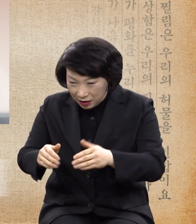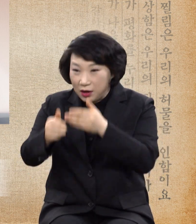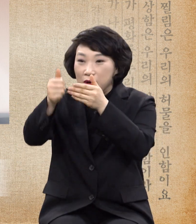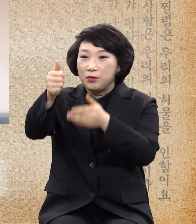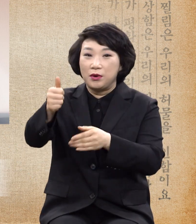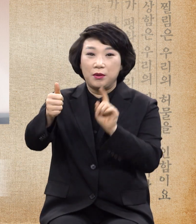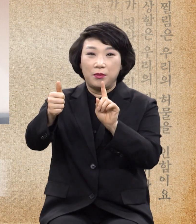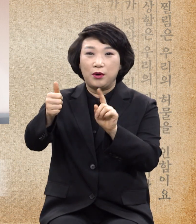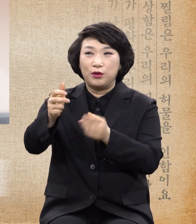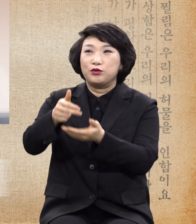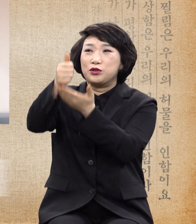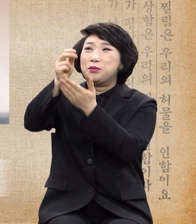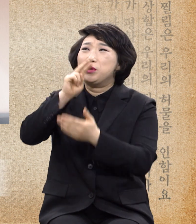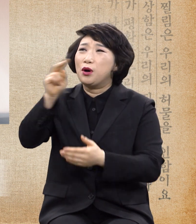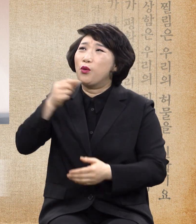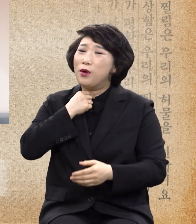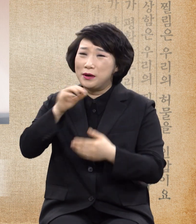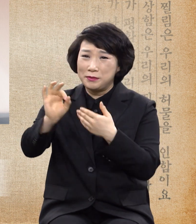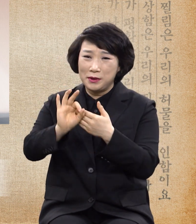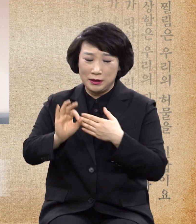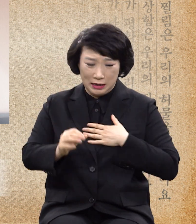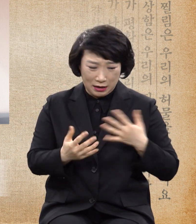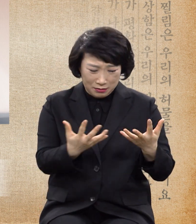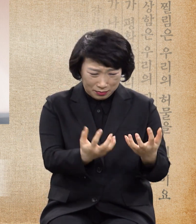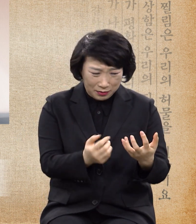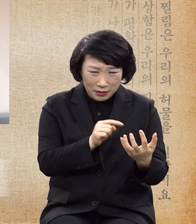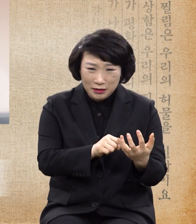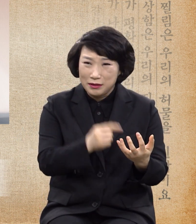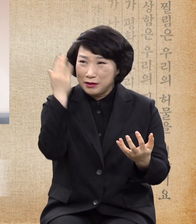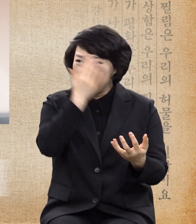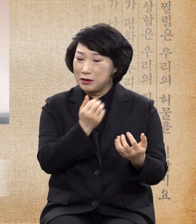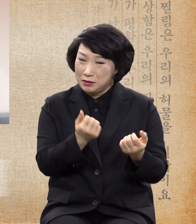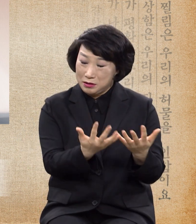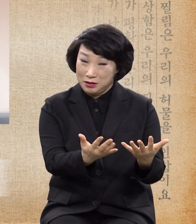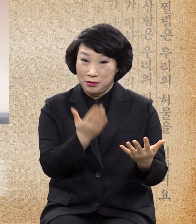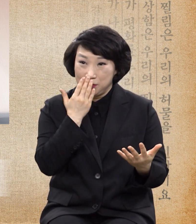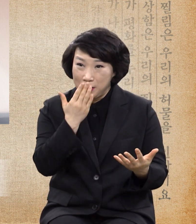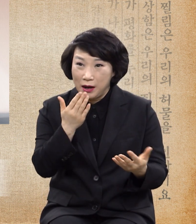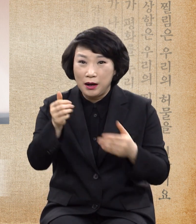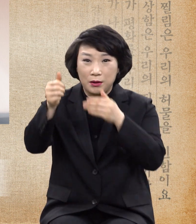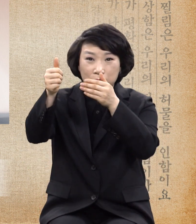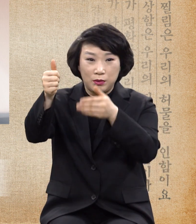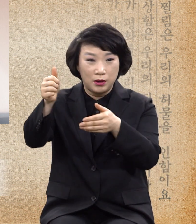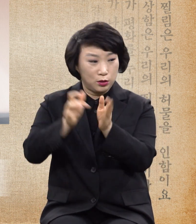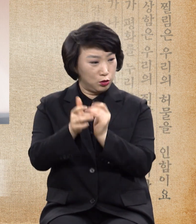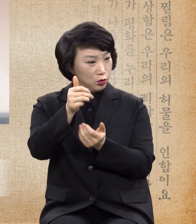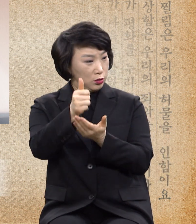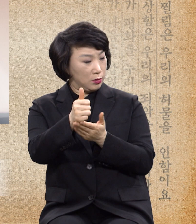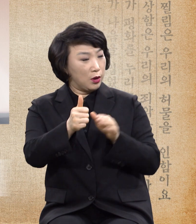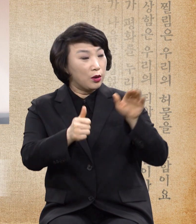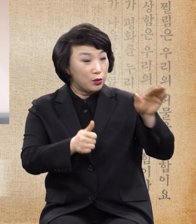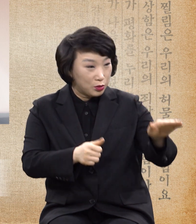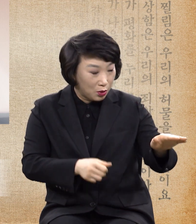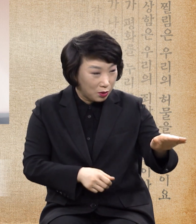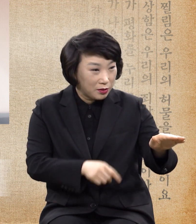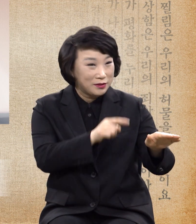주여 원하시면 저를 깨끗게 하실 수 있나이다 하거들 예수께서 손을 내밀어 저에게